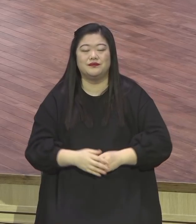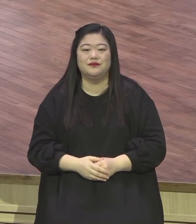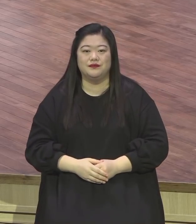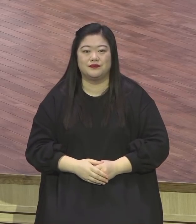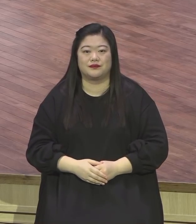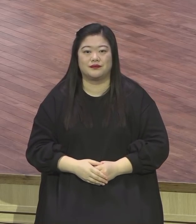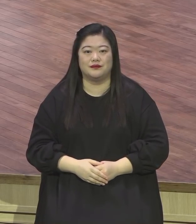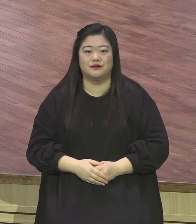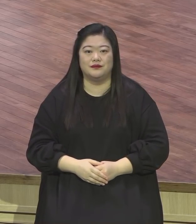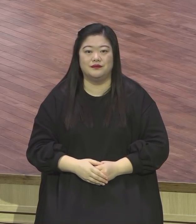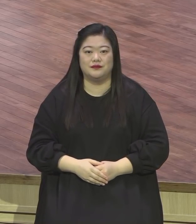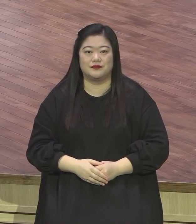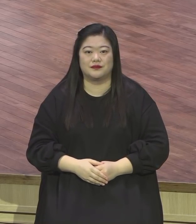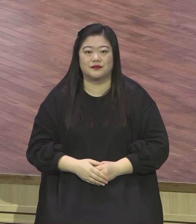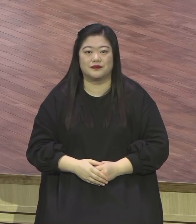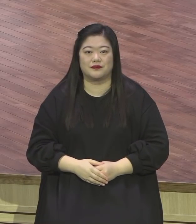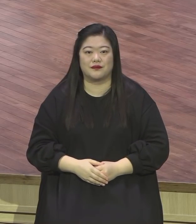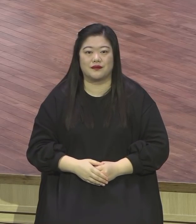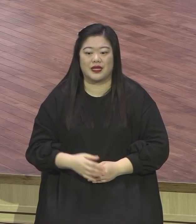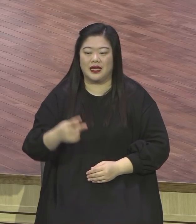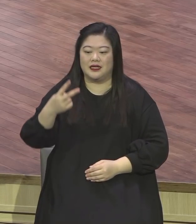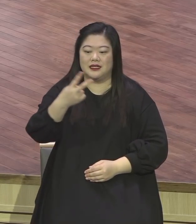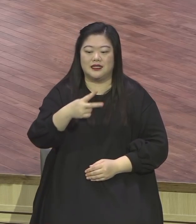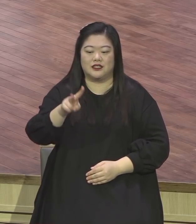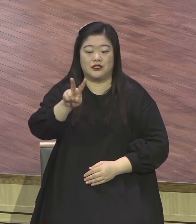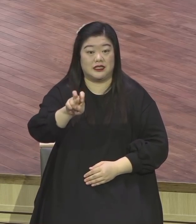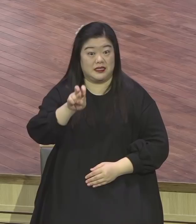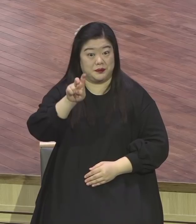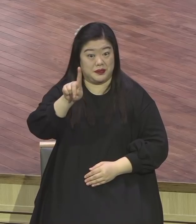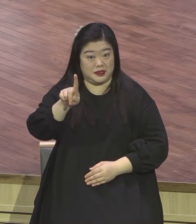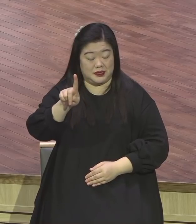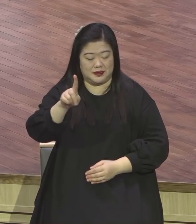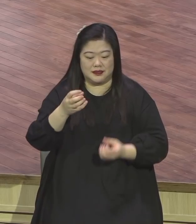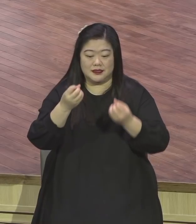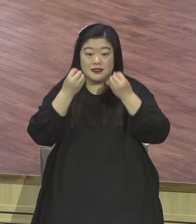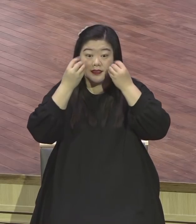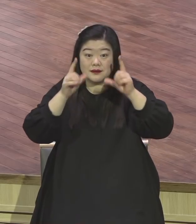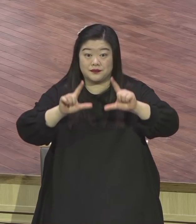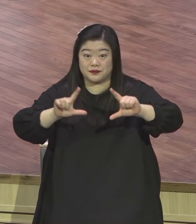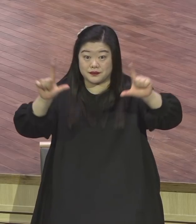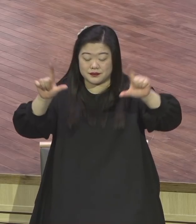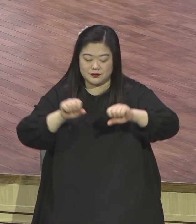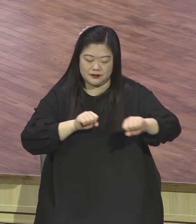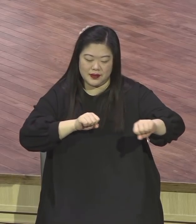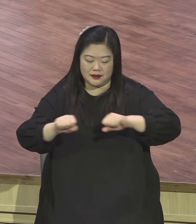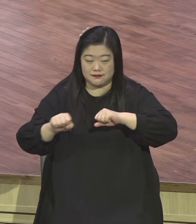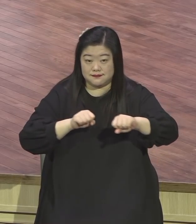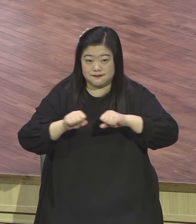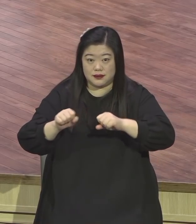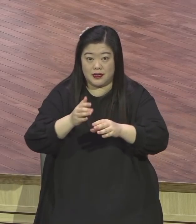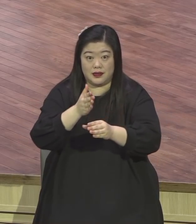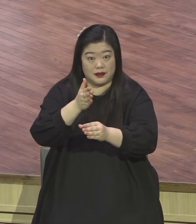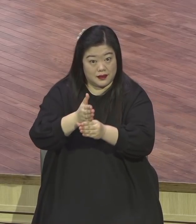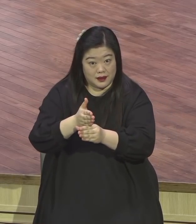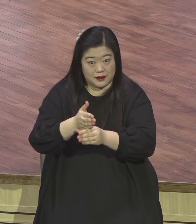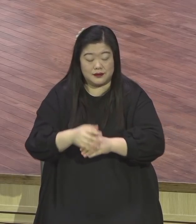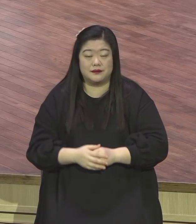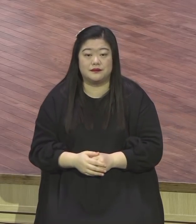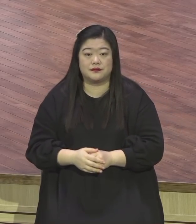2021년을 우리가 새롭게 출발하면서 하나님께서 응답하시는 현장에서